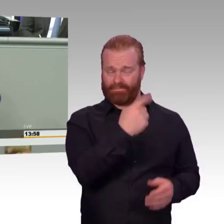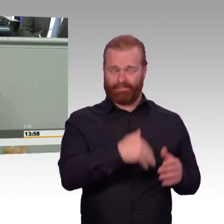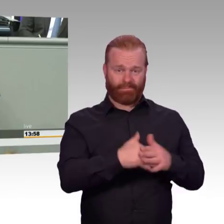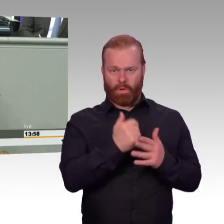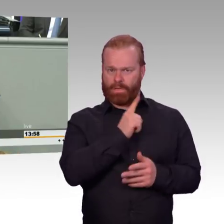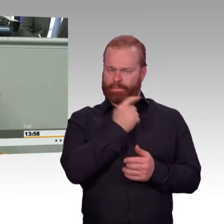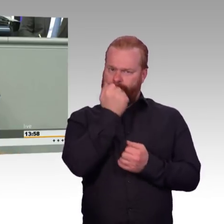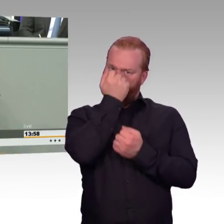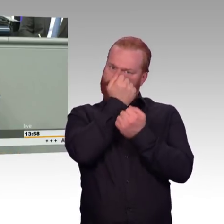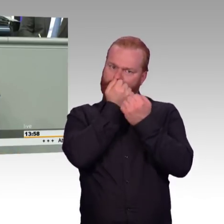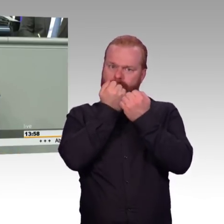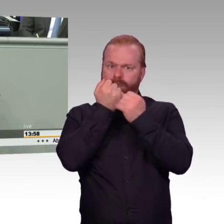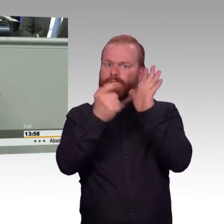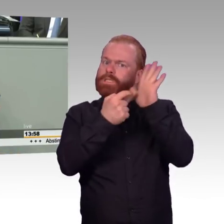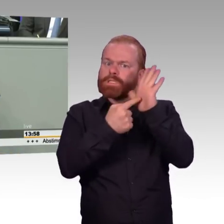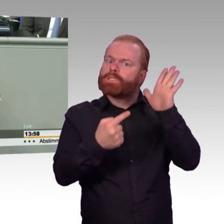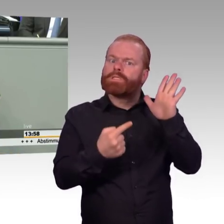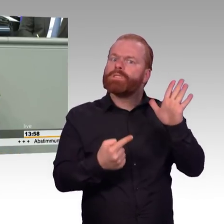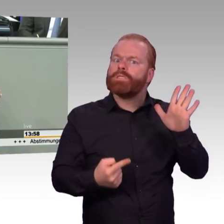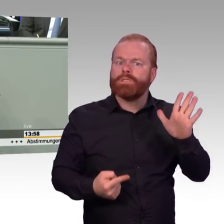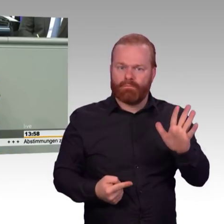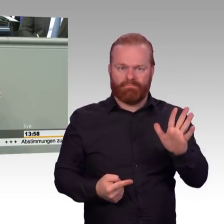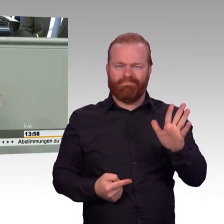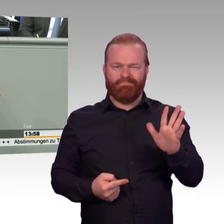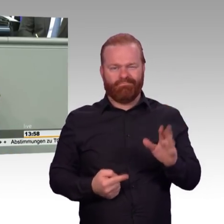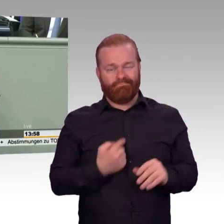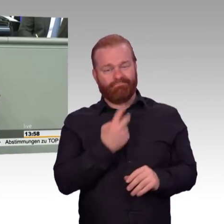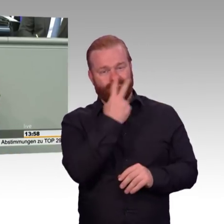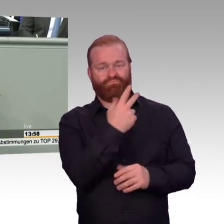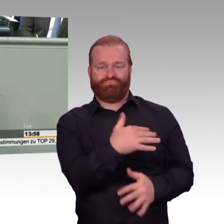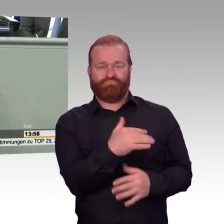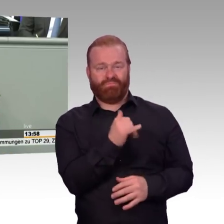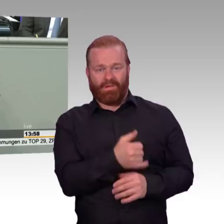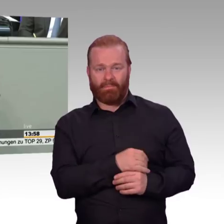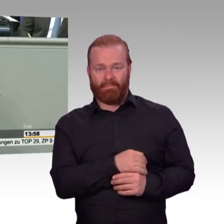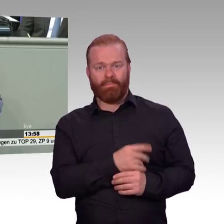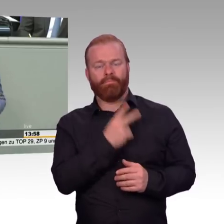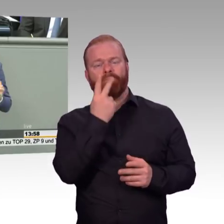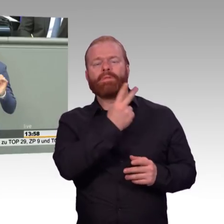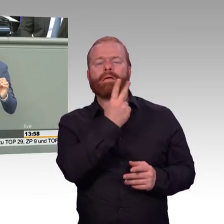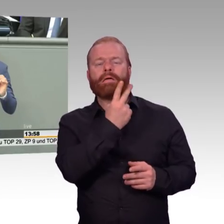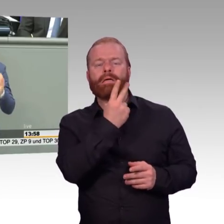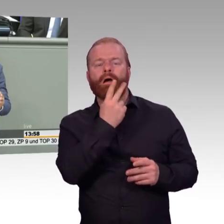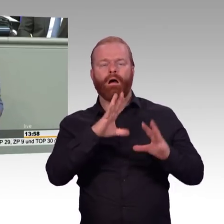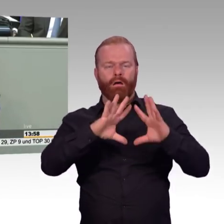bekennen. Aber die Grünen haben es geschafft, diese schönen Traditionen ad absurdum zu führen. Abgesehen davon